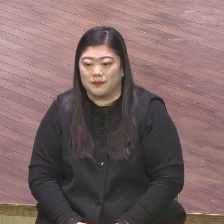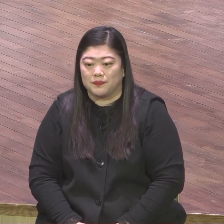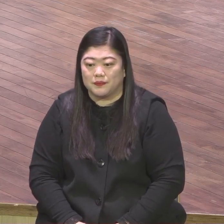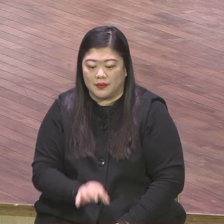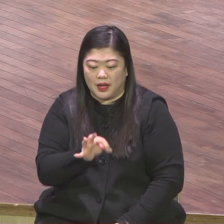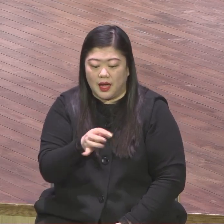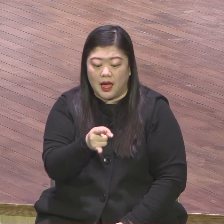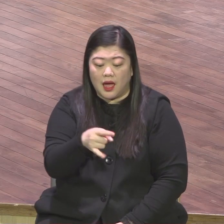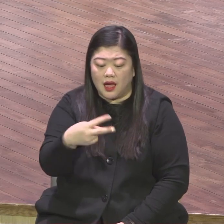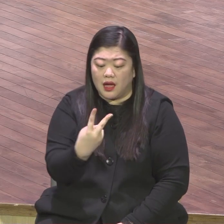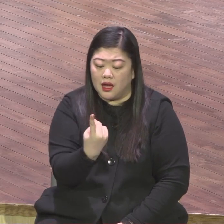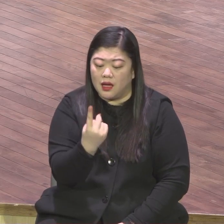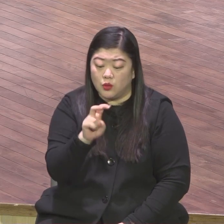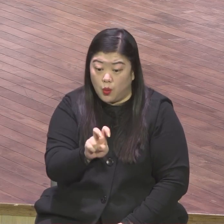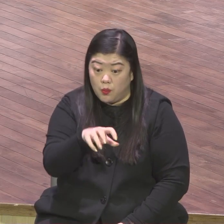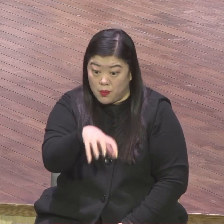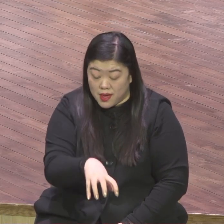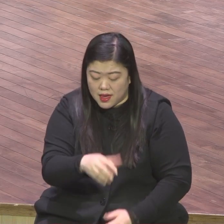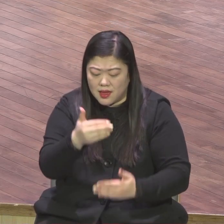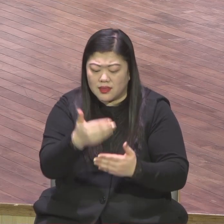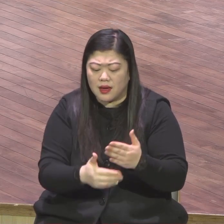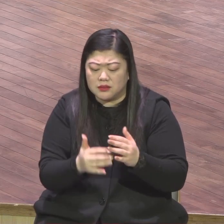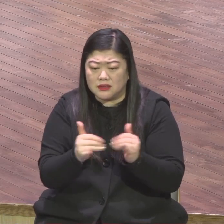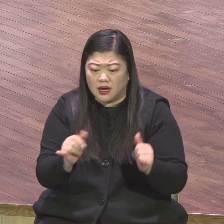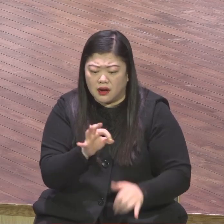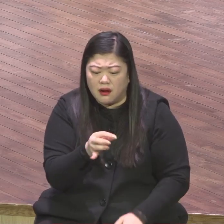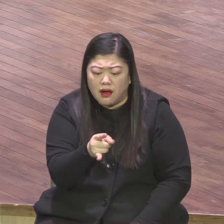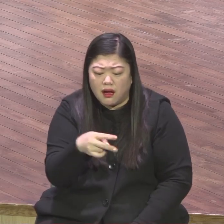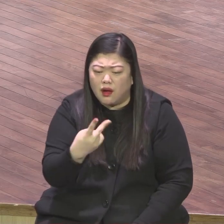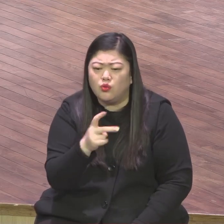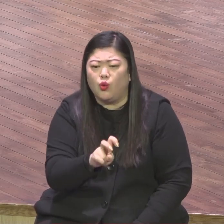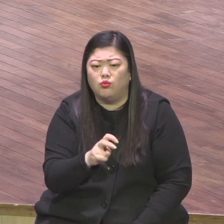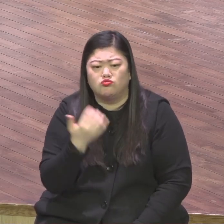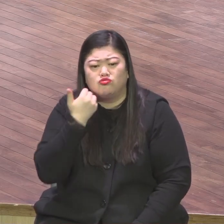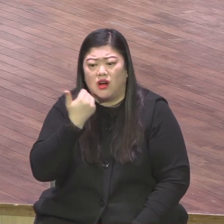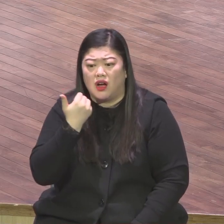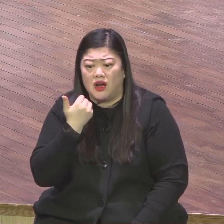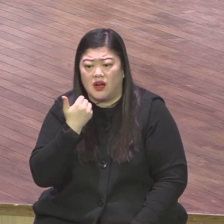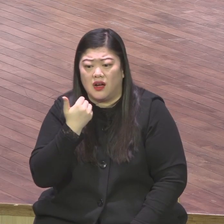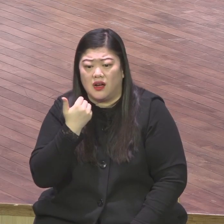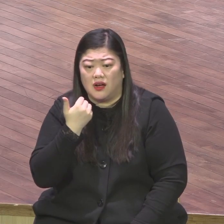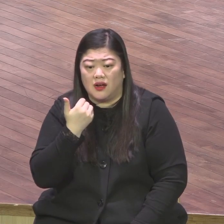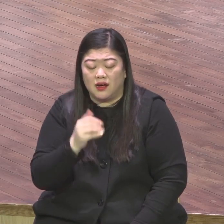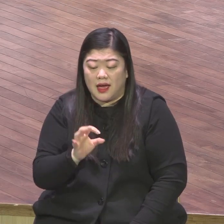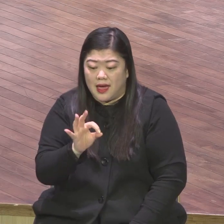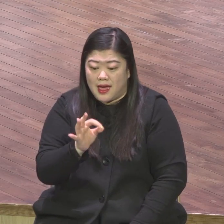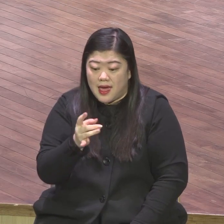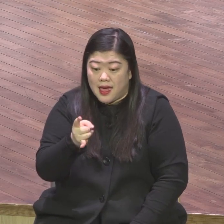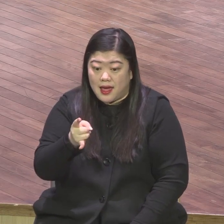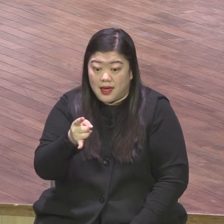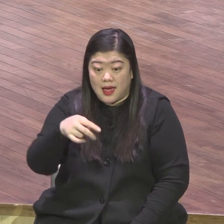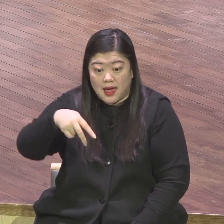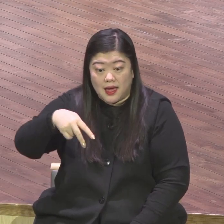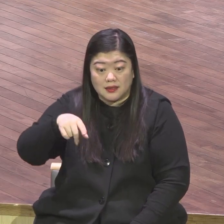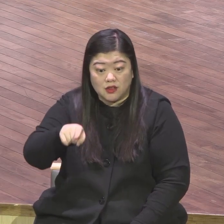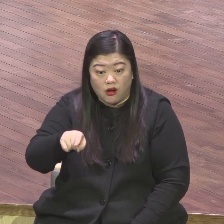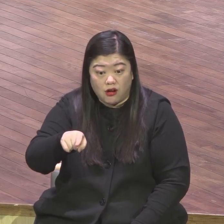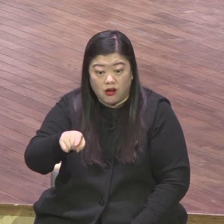남은자라는 표현이 나오는데 에덤 족식이 누구냐 에스의 후손입니다 이스라엘과 항상 원수관계에